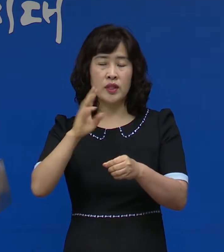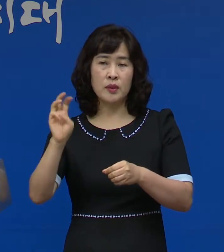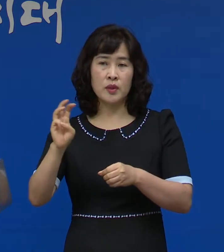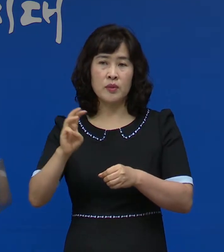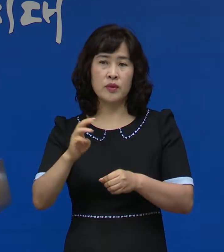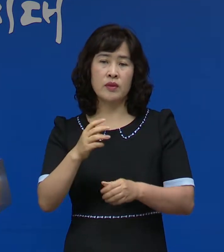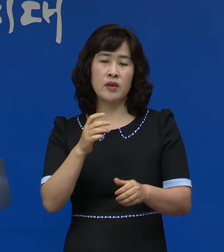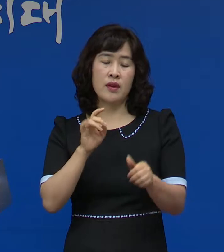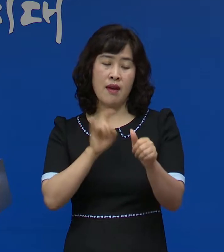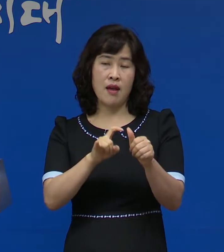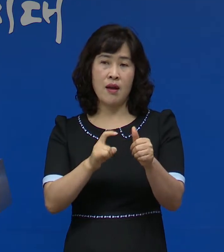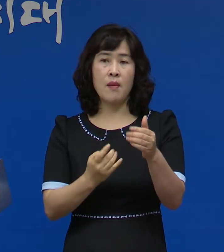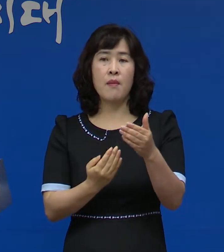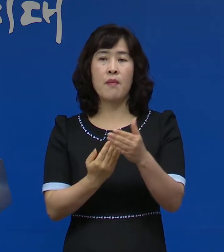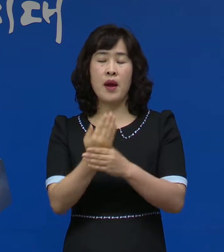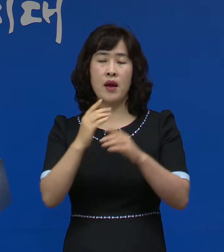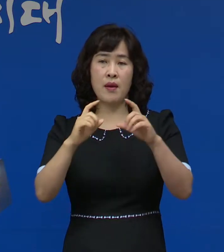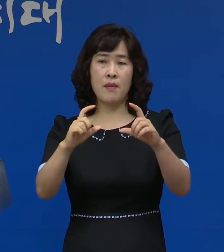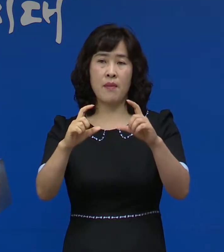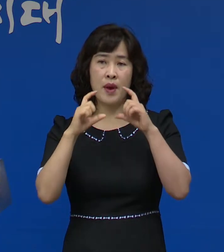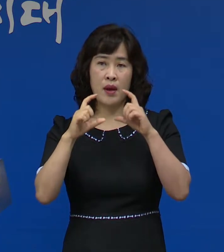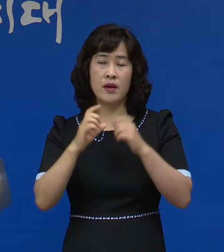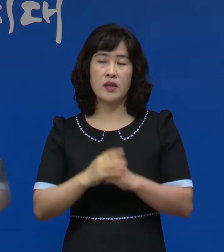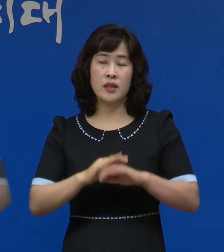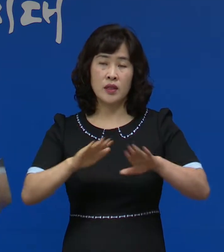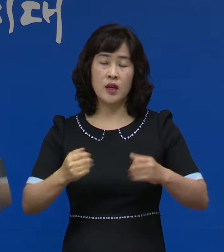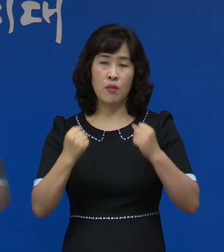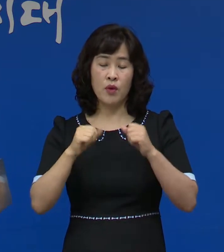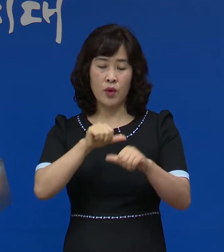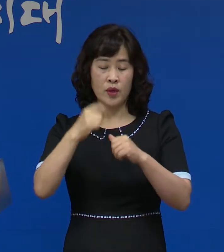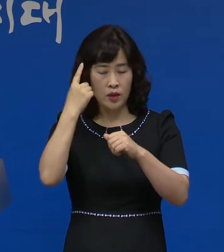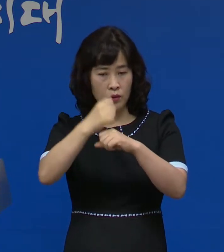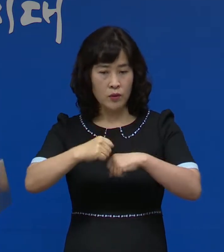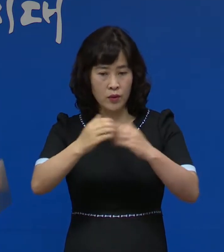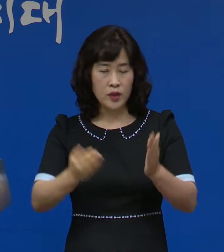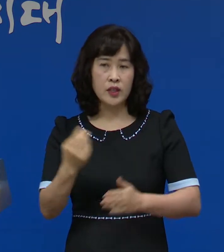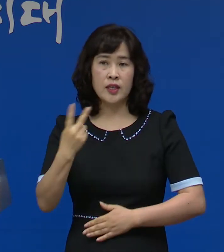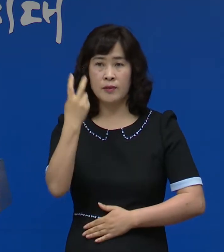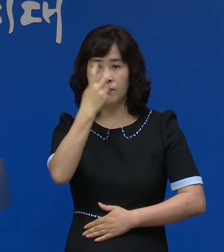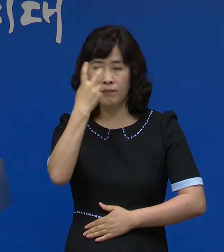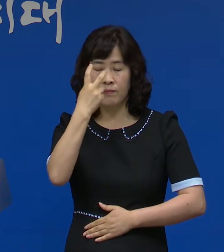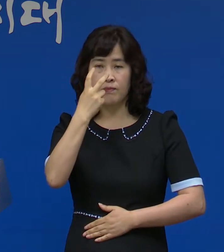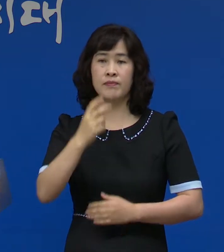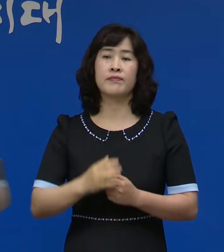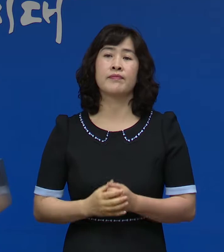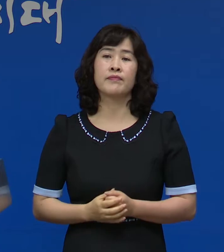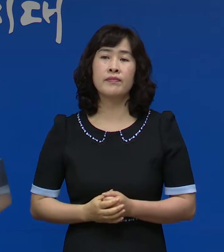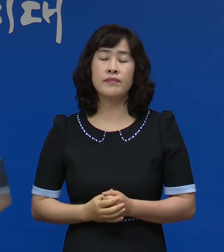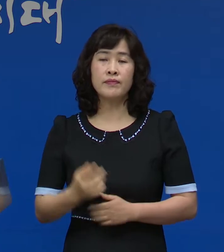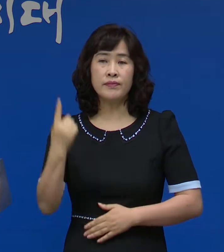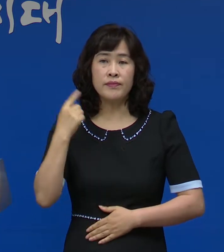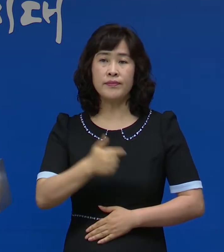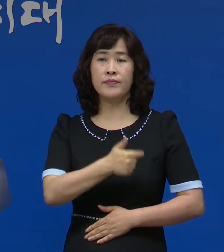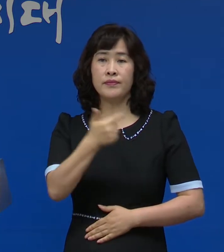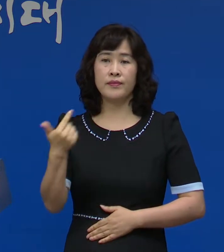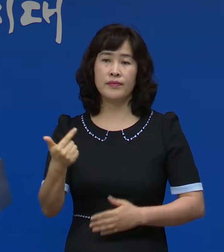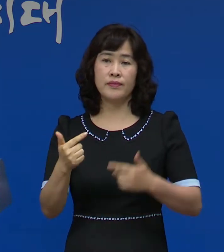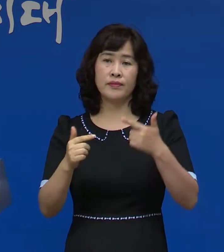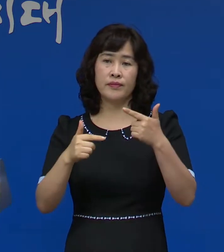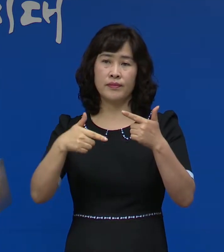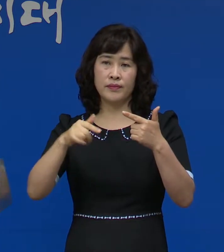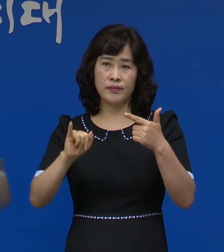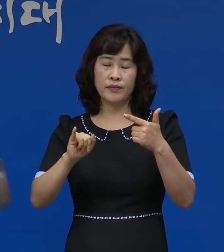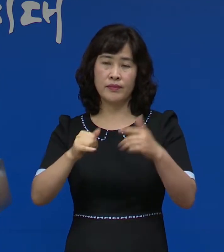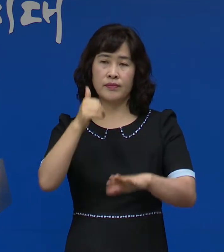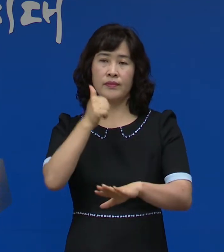통보되어 전남보건환경연구원에서 재검사를 실시하였으며 어제 저녁 6시경